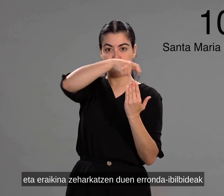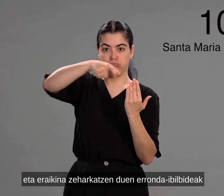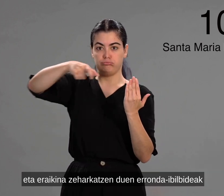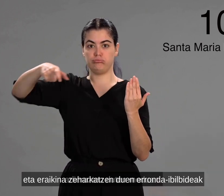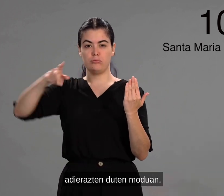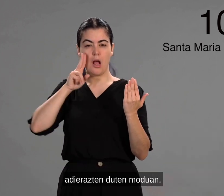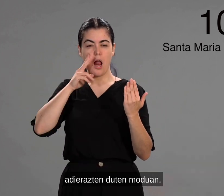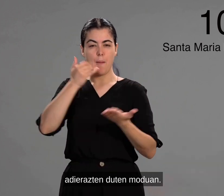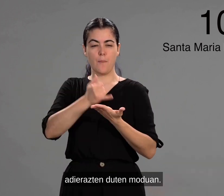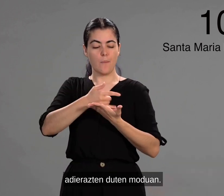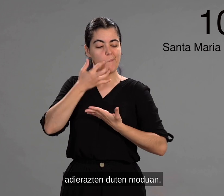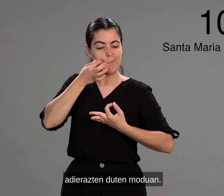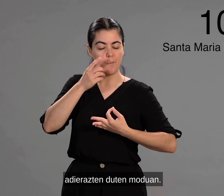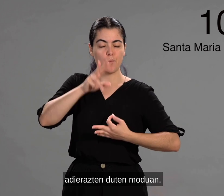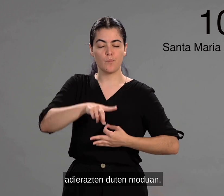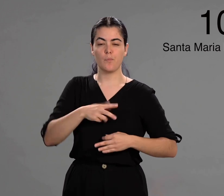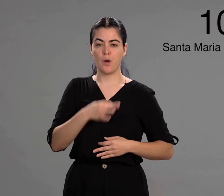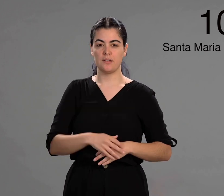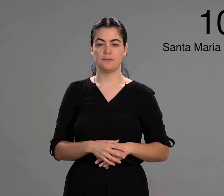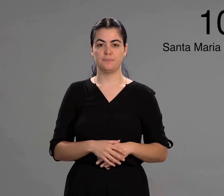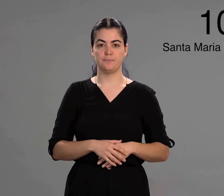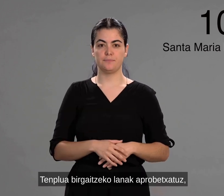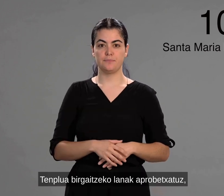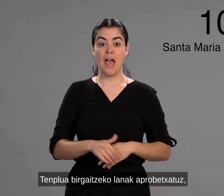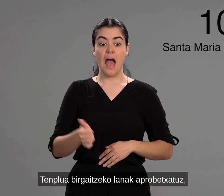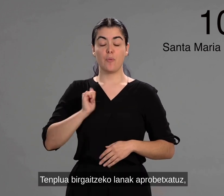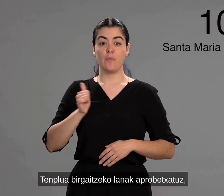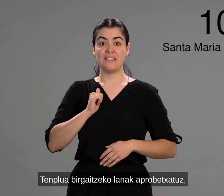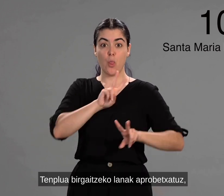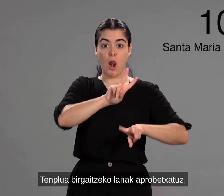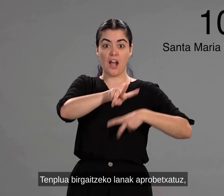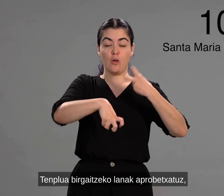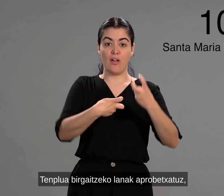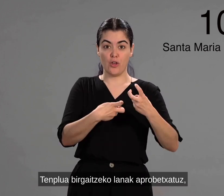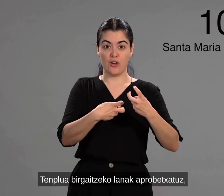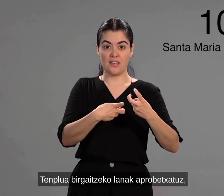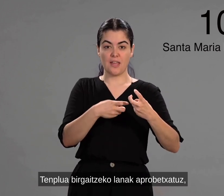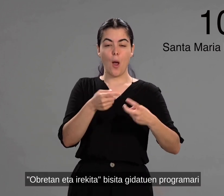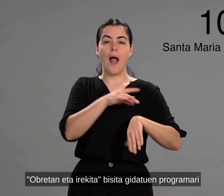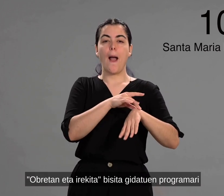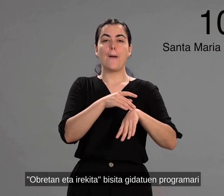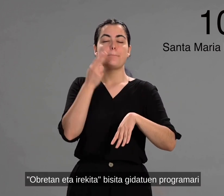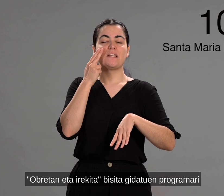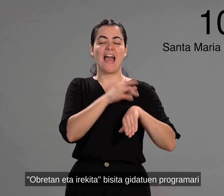ibilbideak kadierazten duten moduan. Templua birgaitzeko lanak aprobetxatuz, obretan eta irekita